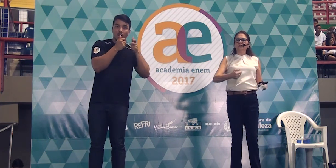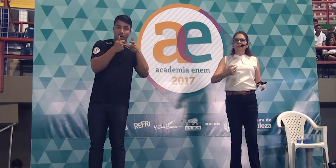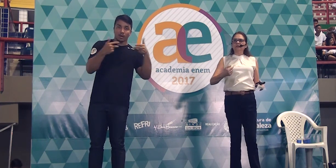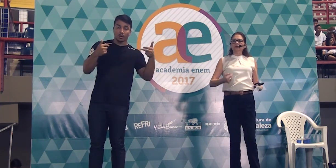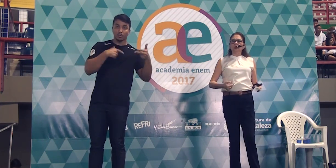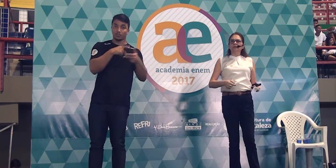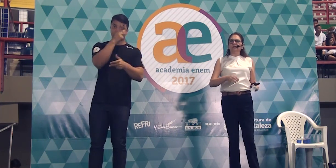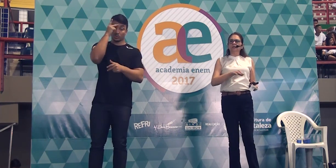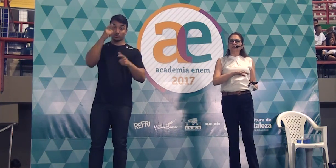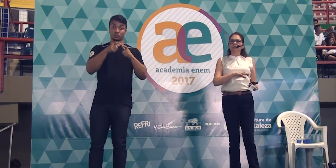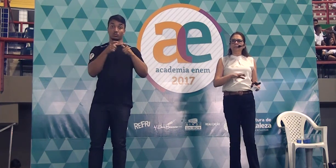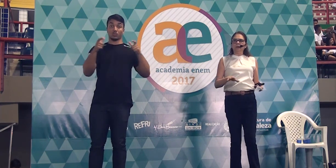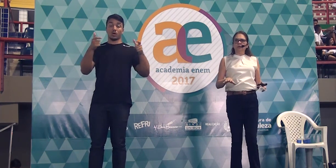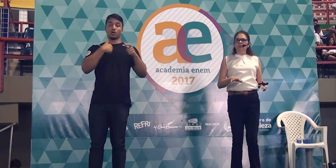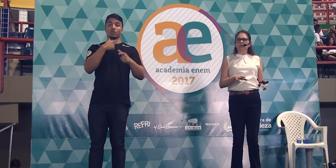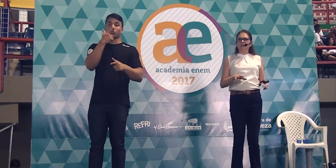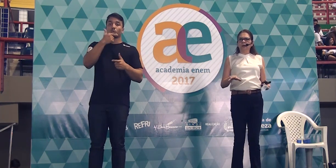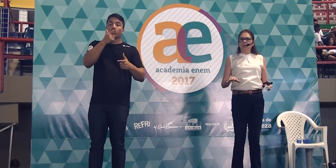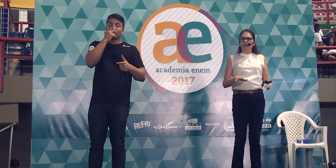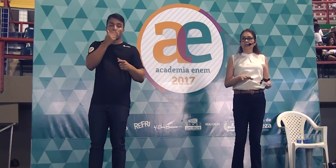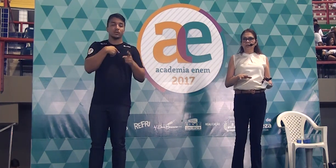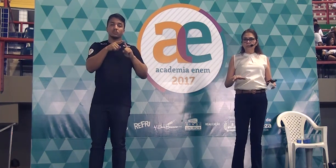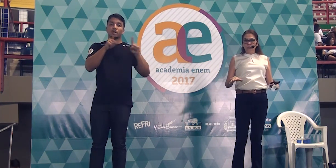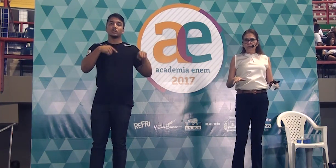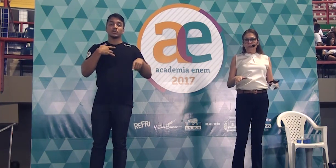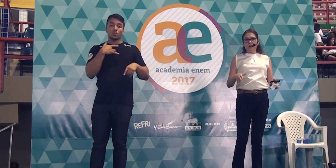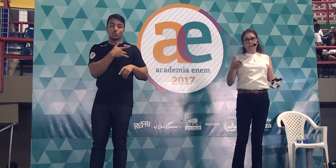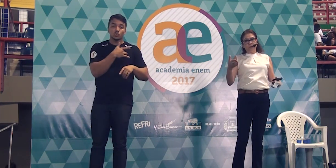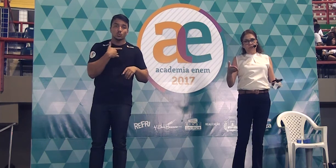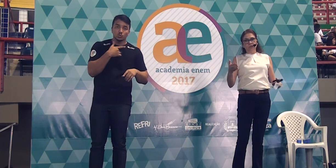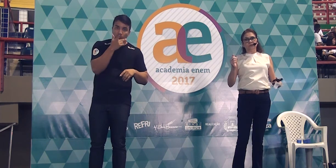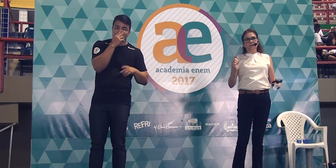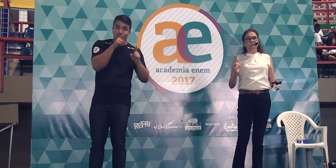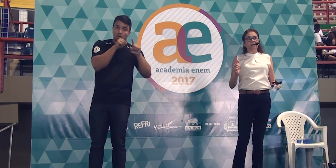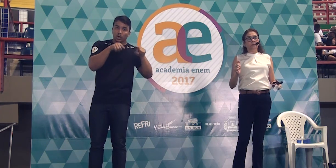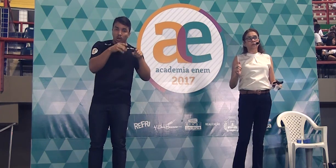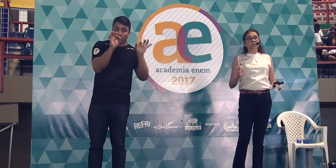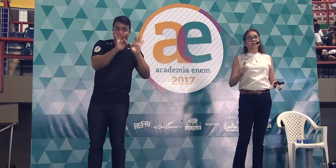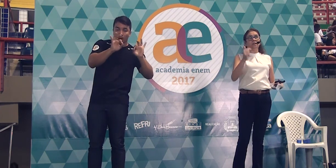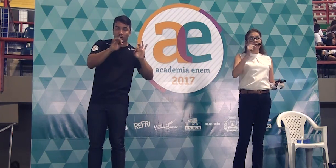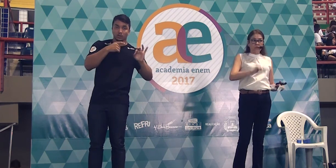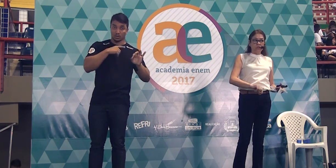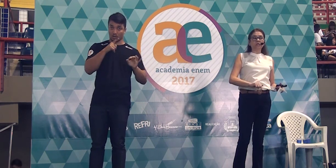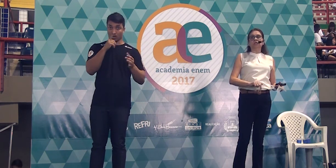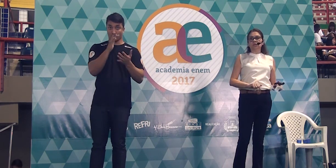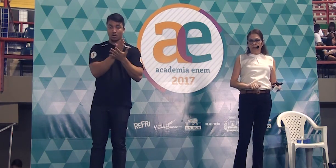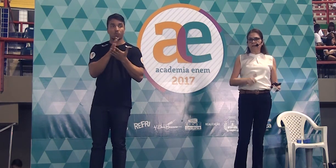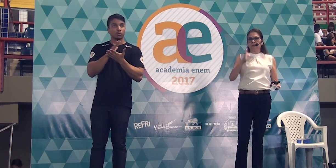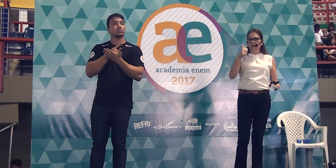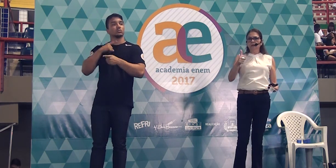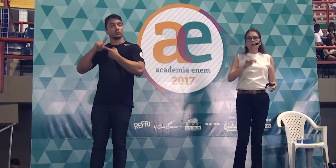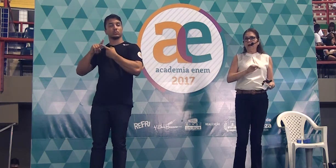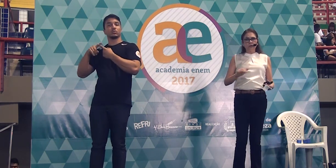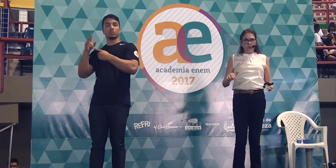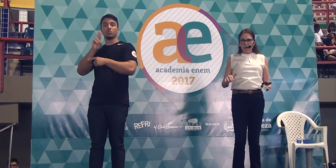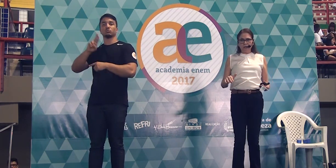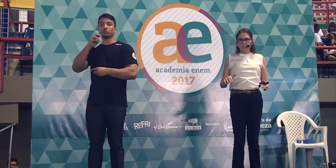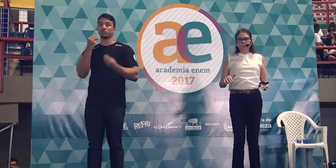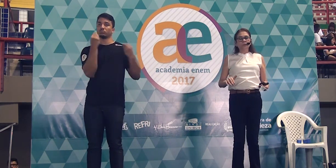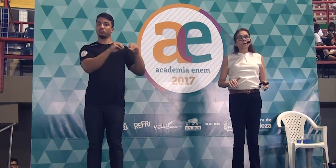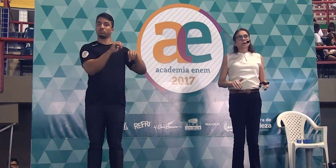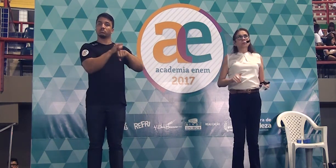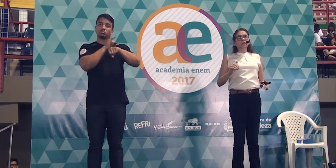muitas pessoas que não têm plano de saúde nenhum, é importante que vocês saibam disso e teve gente que disse, eu